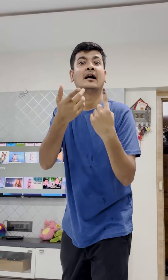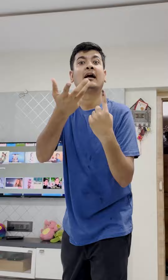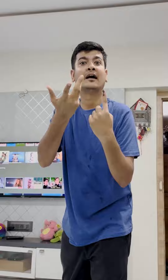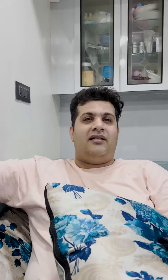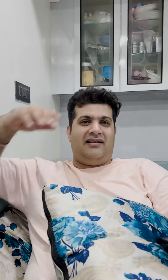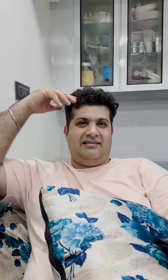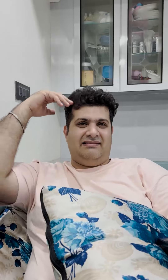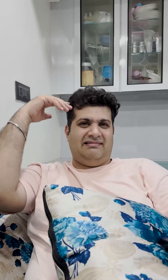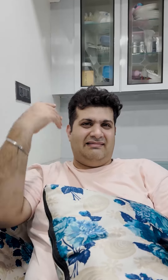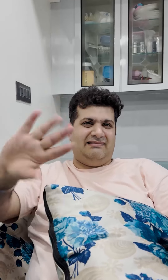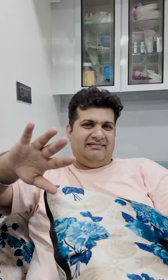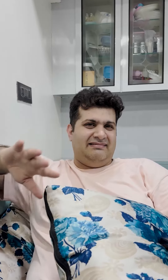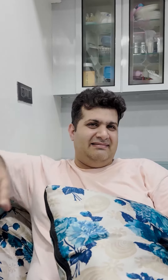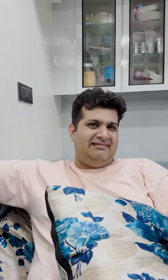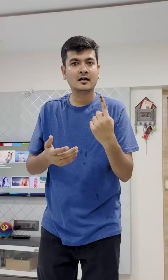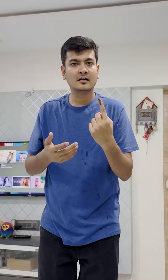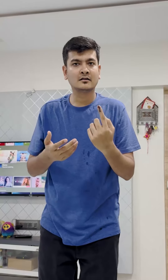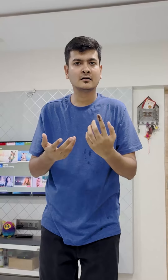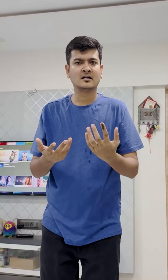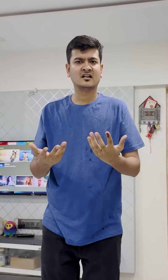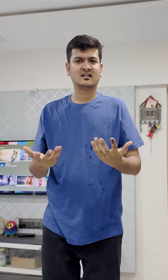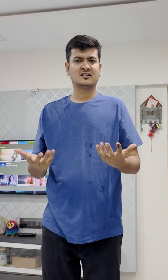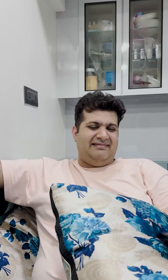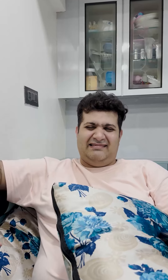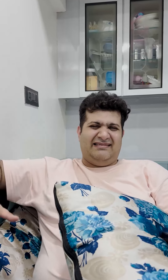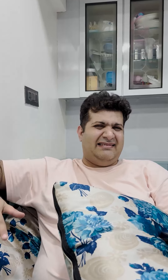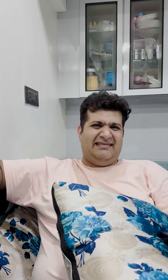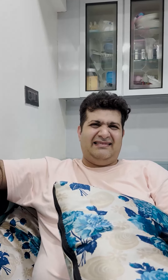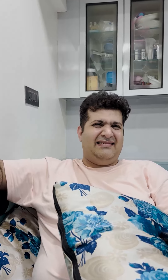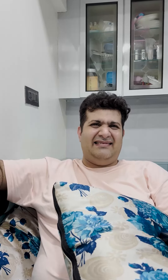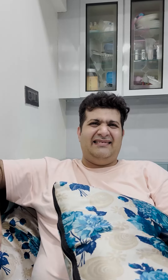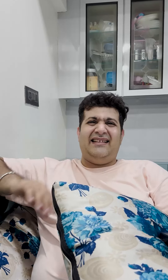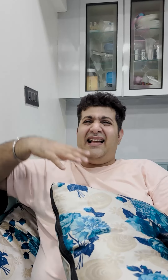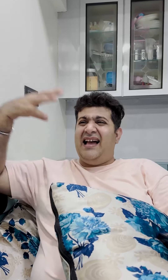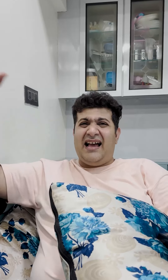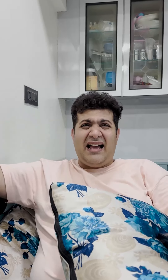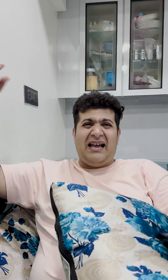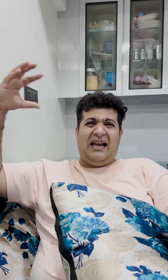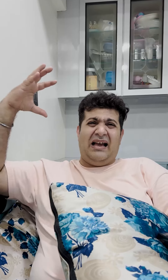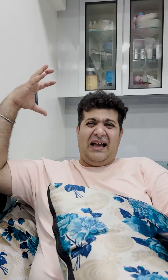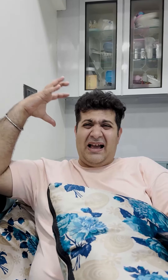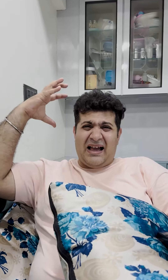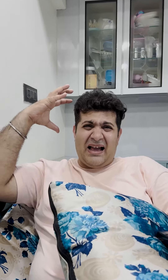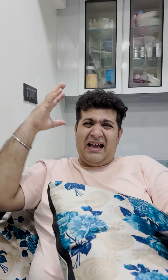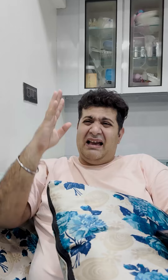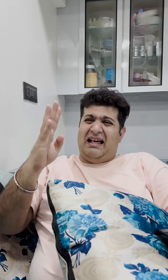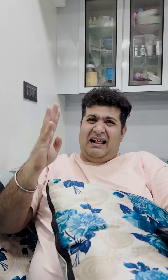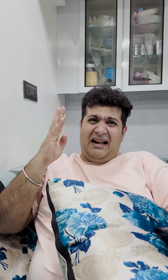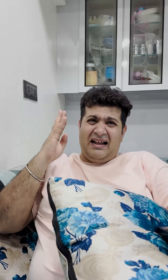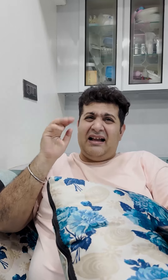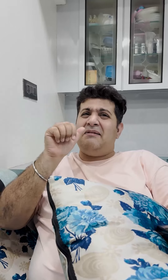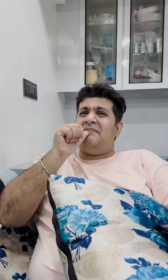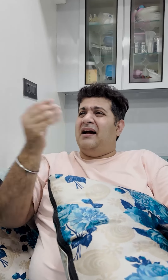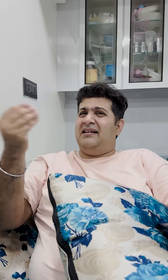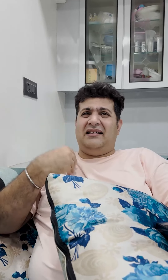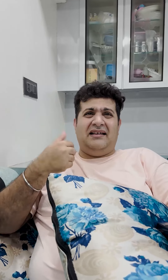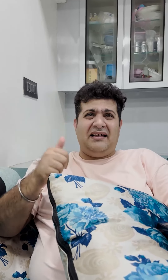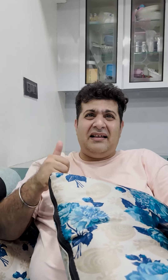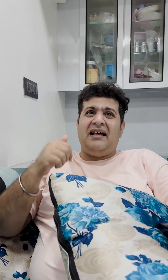क्या कौन करेगा जाने दे अरे ने रे इतनी दूप में राइन में खड़ा रहने का पानी भी नहीं